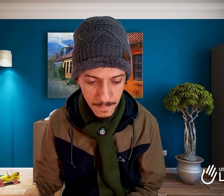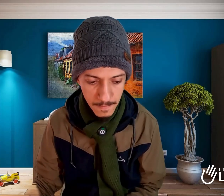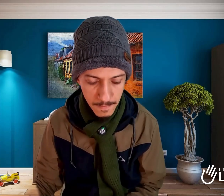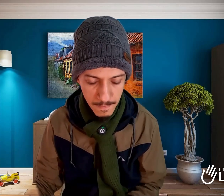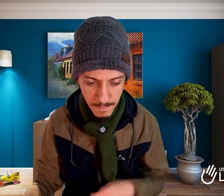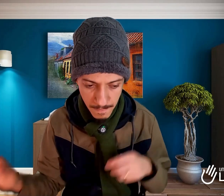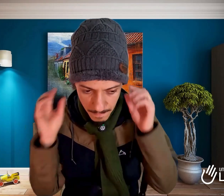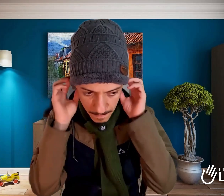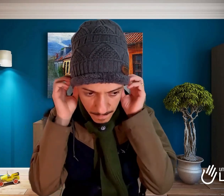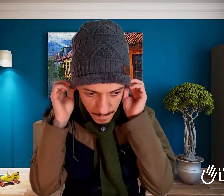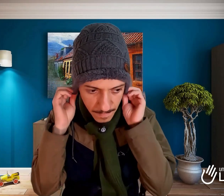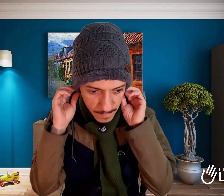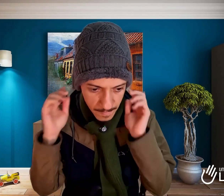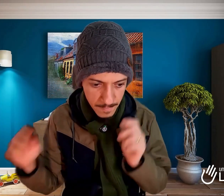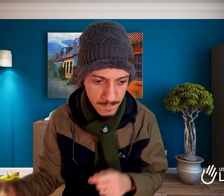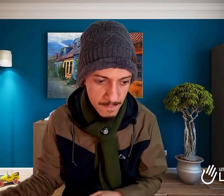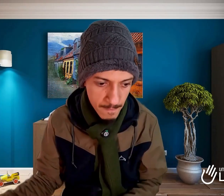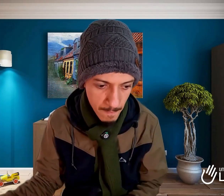atender surdos no meu consultório.